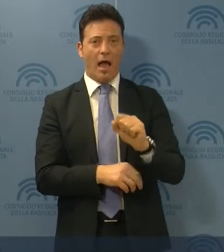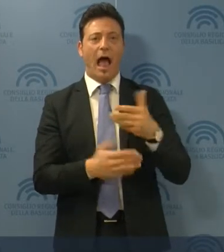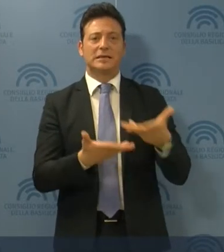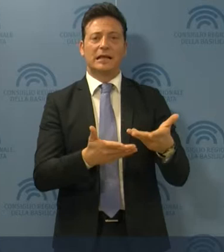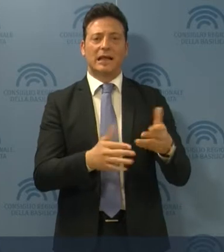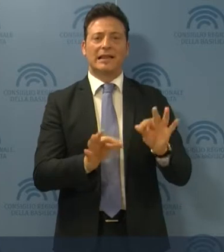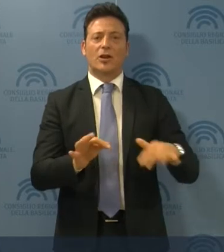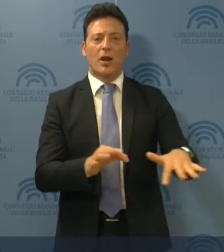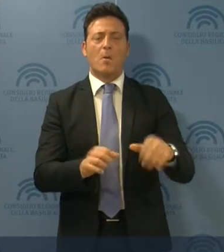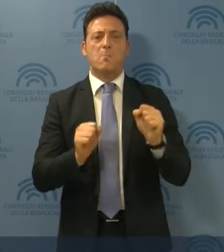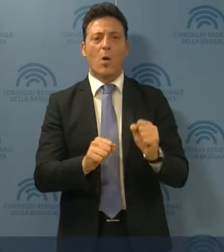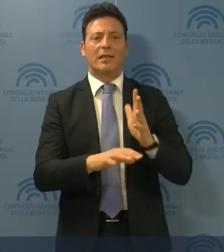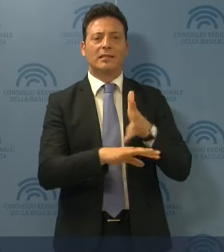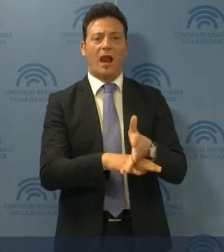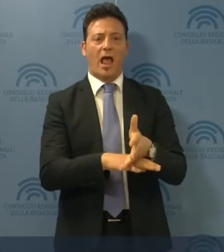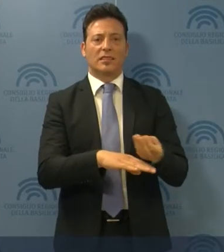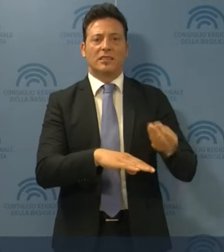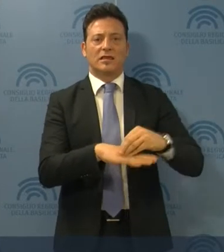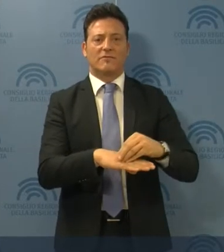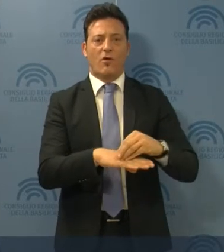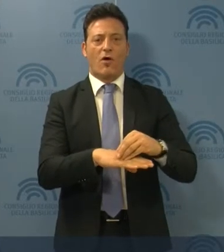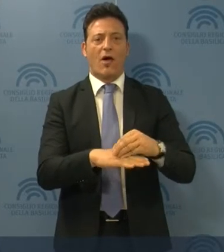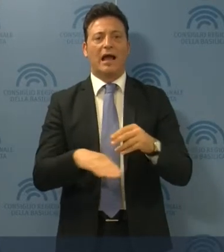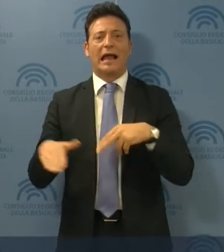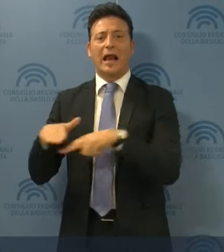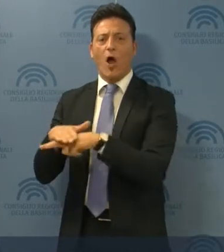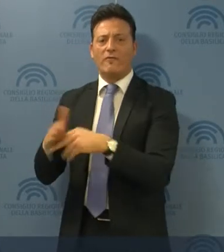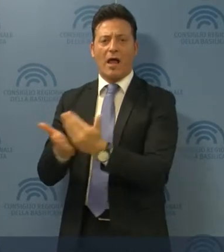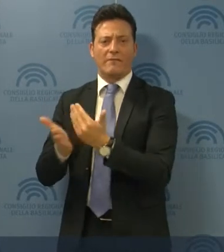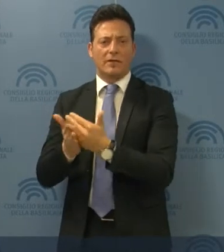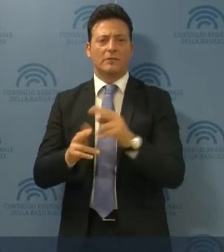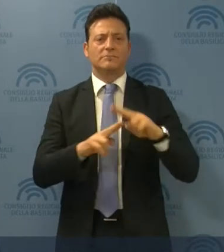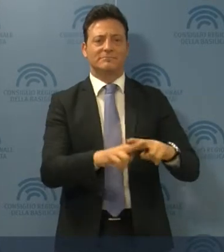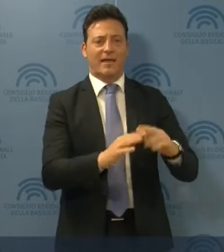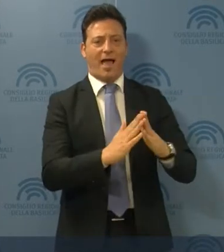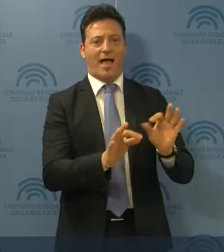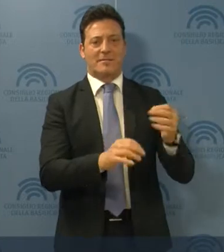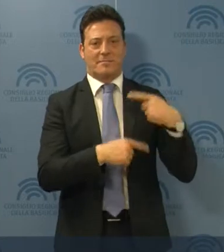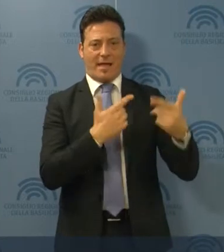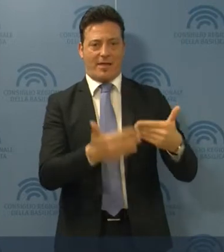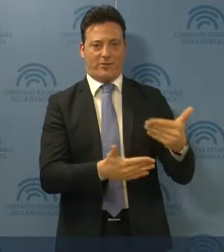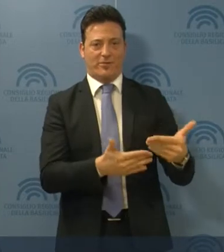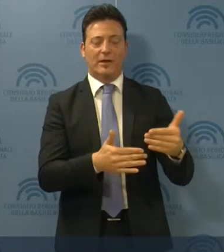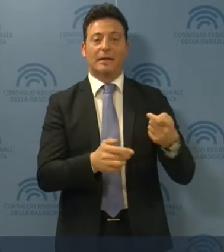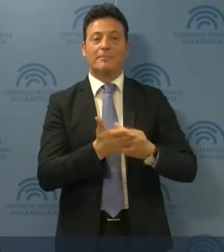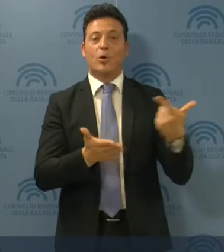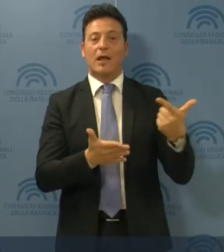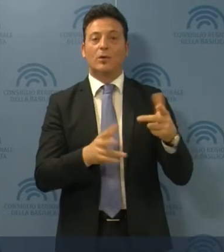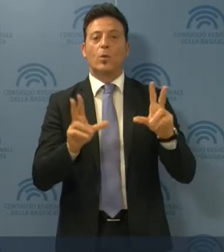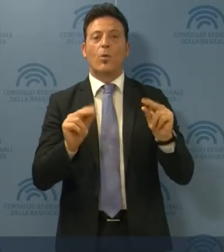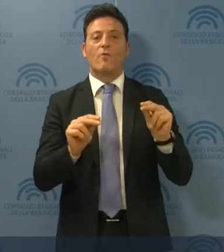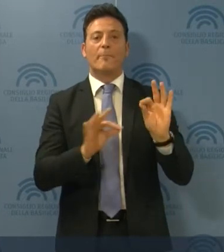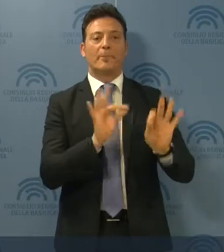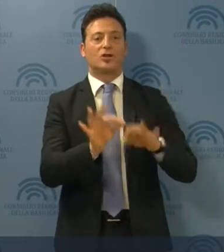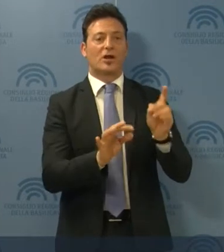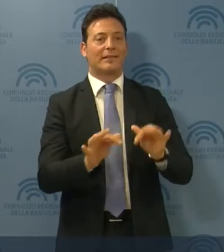può porsi come modello integrativo, ovvero alternativo al ricovero in ambito ospedaliero. È importante strutturare una nuova